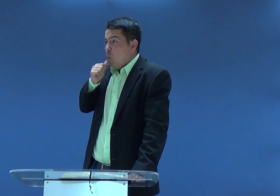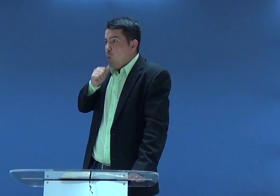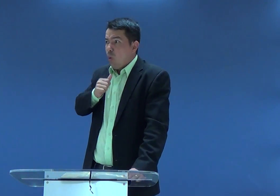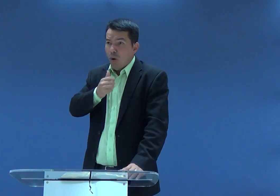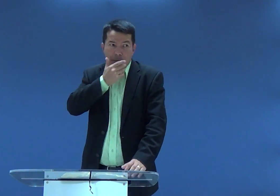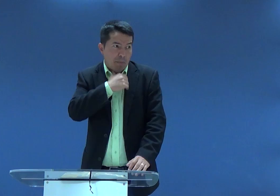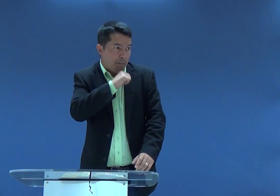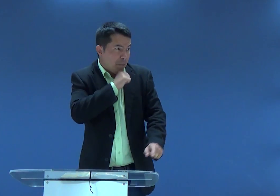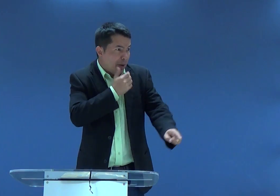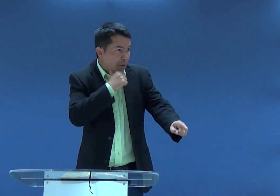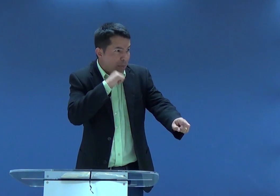dele.